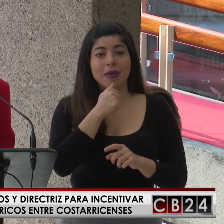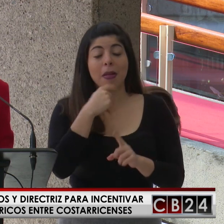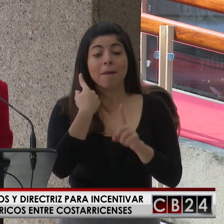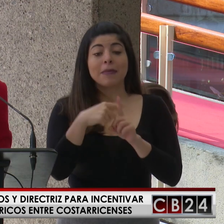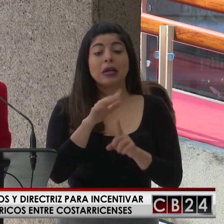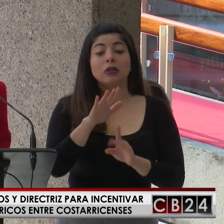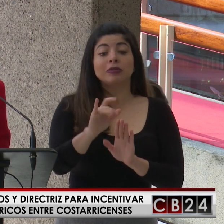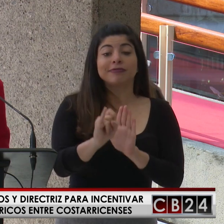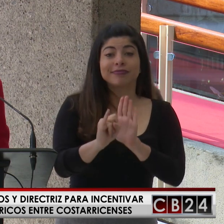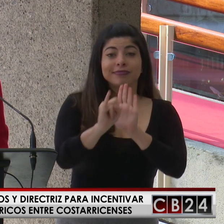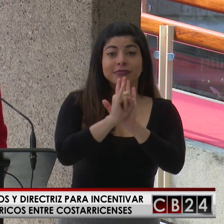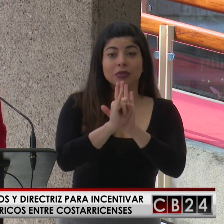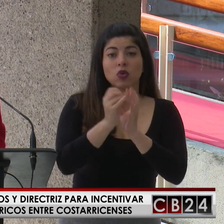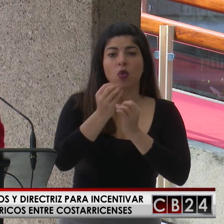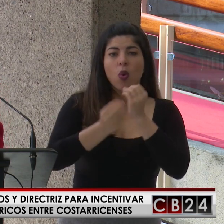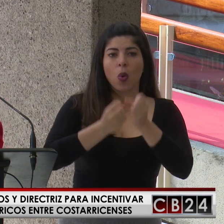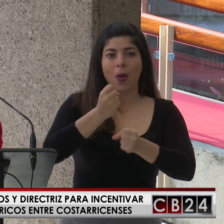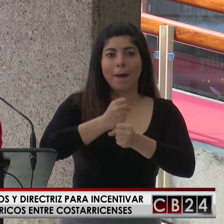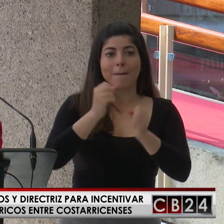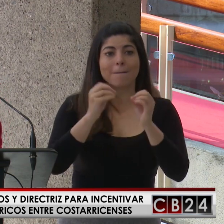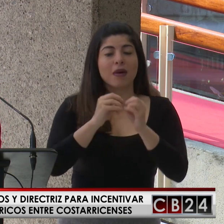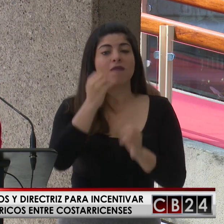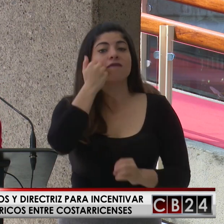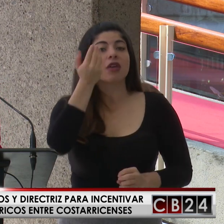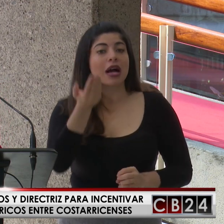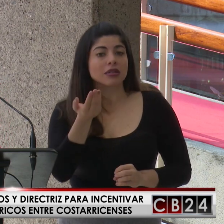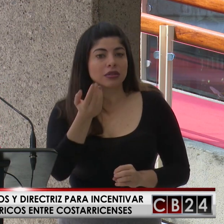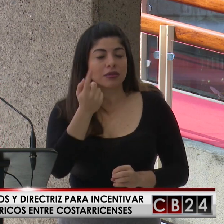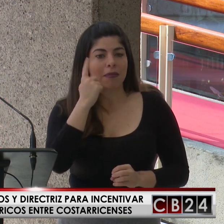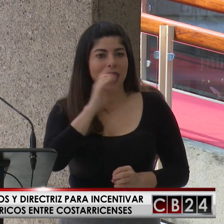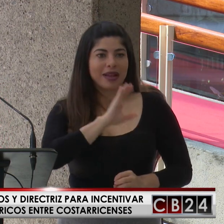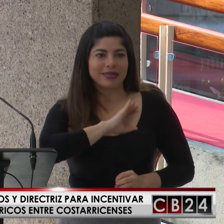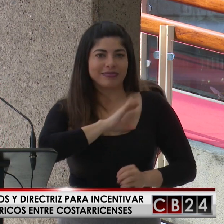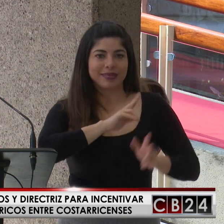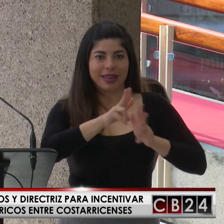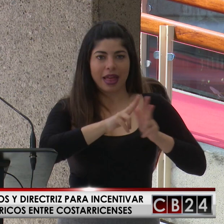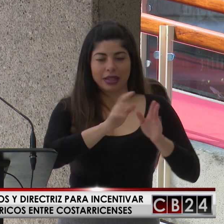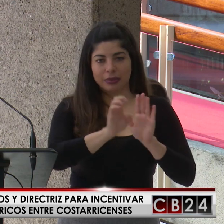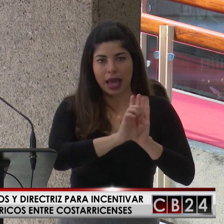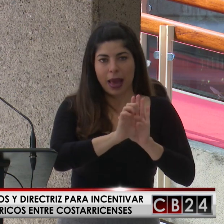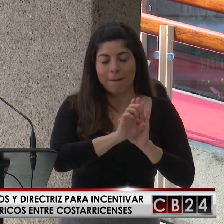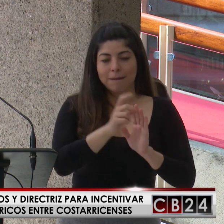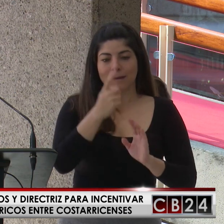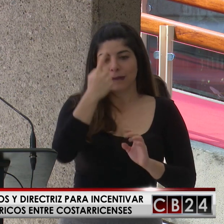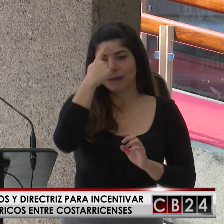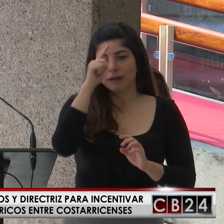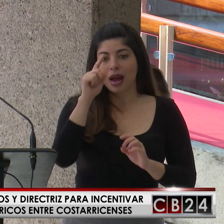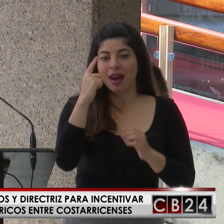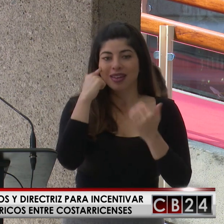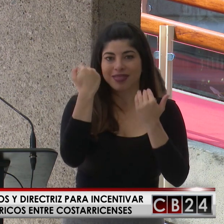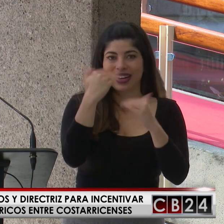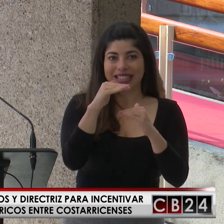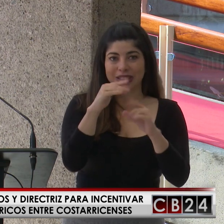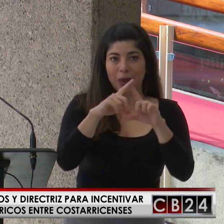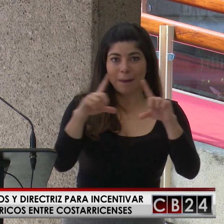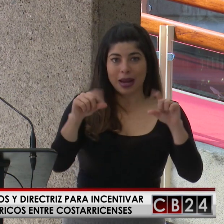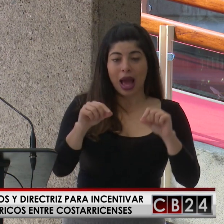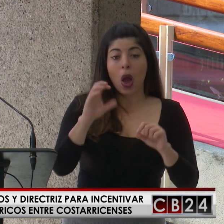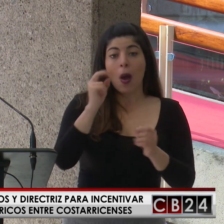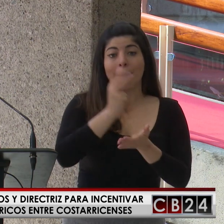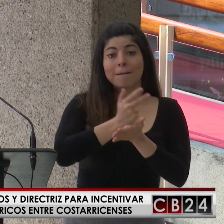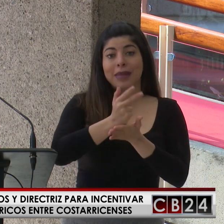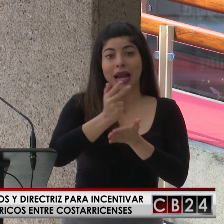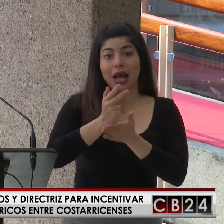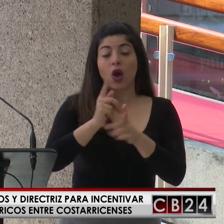identificación y para hacer el trabajo más sencillo de los oficiales de tránsito, por ejemplo para efectos de la restricción vehicular o para los